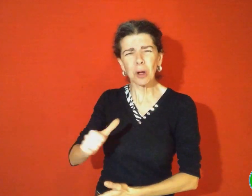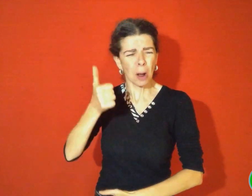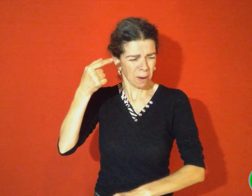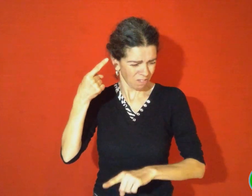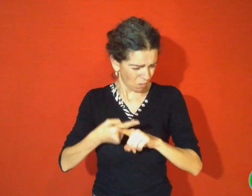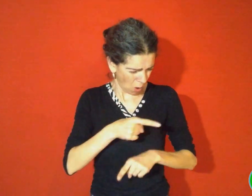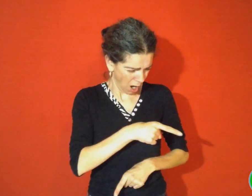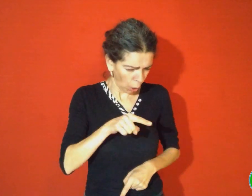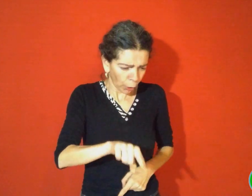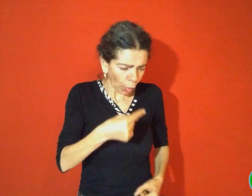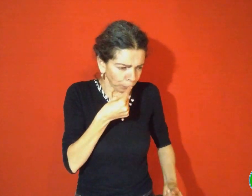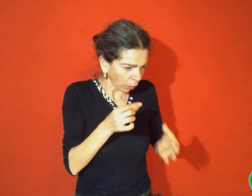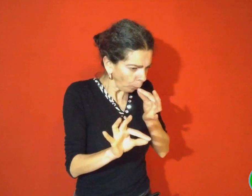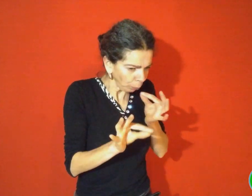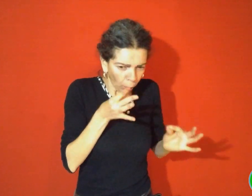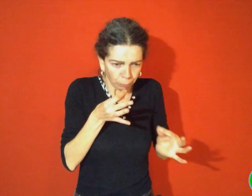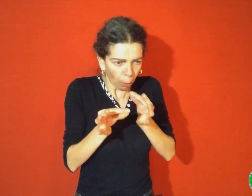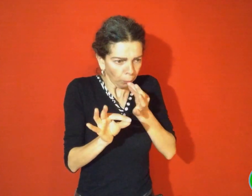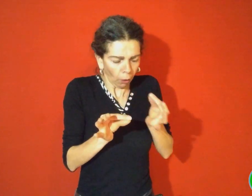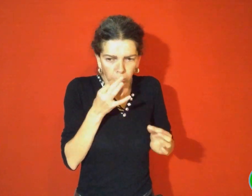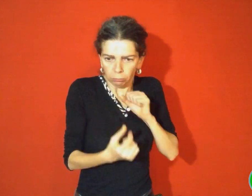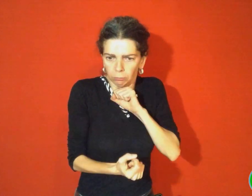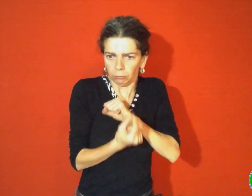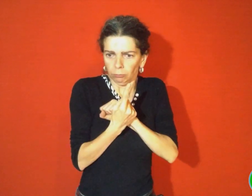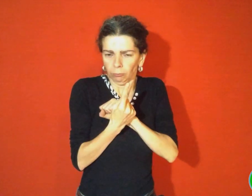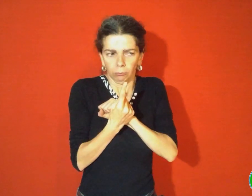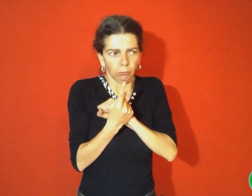Le goût de tous ces plats était pour lui quelque chose de tout nouveau.